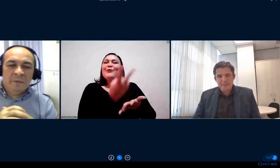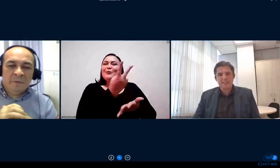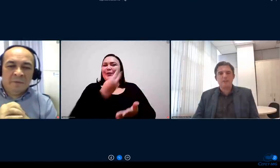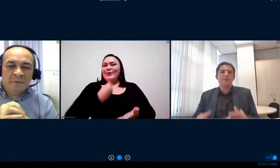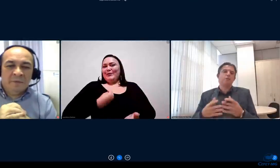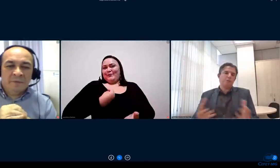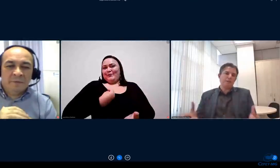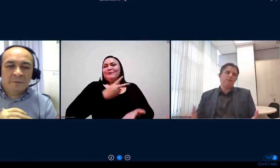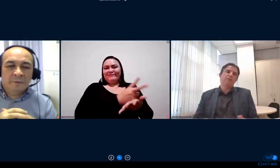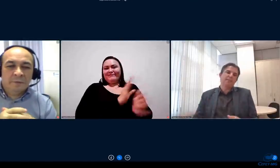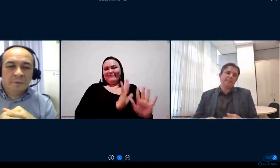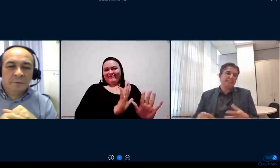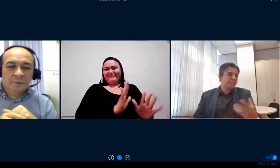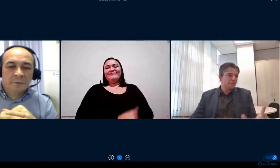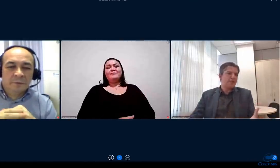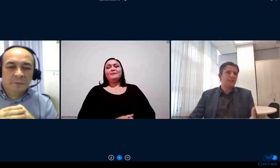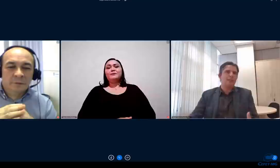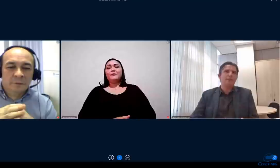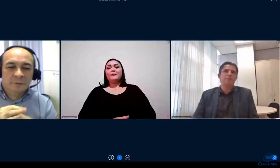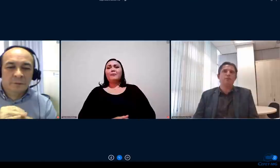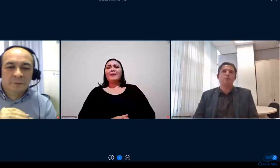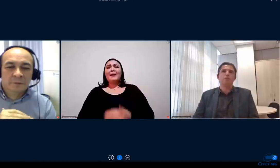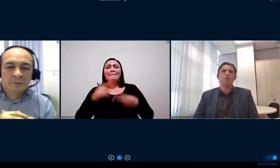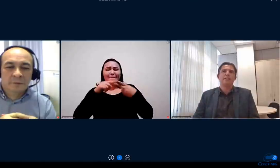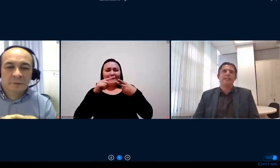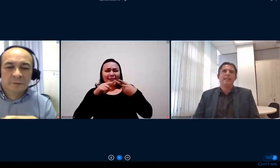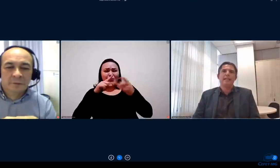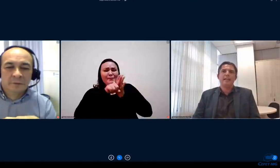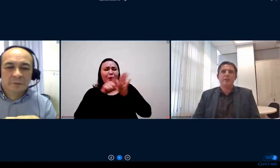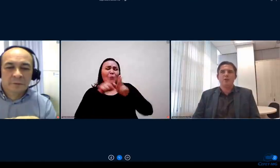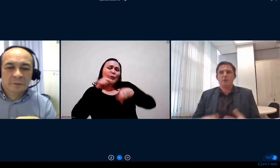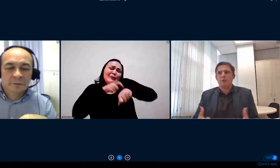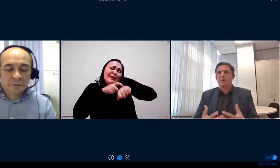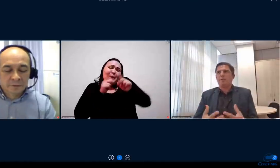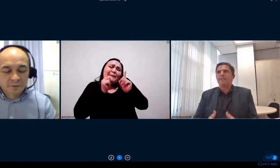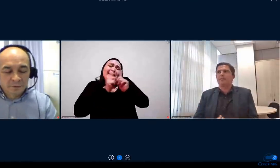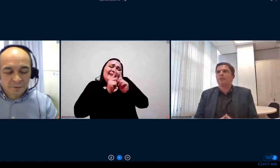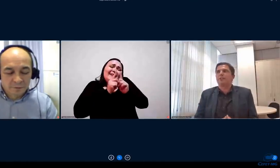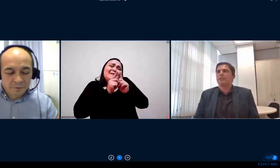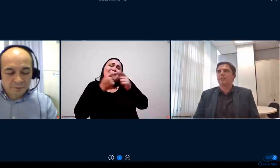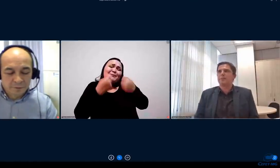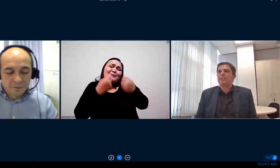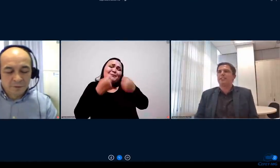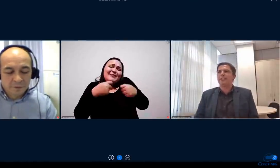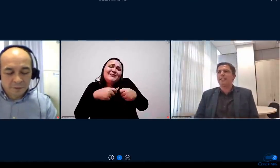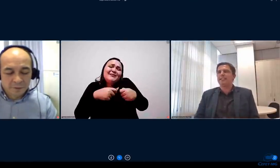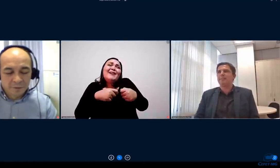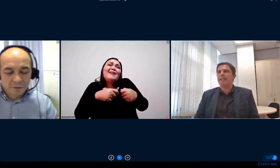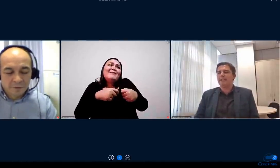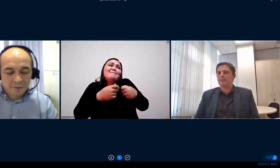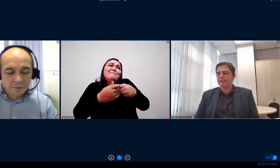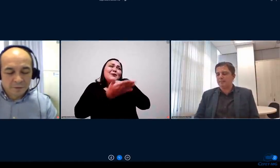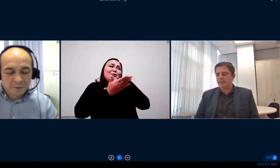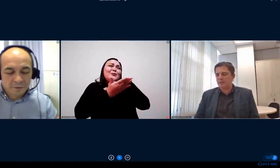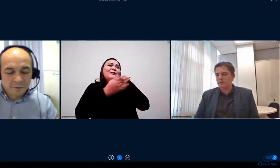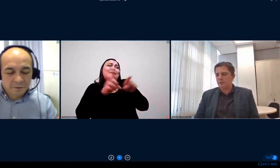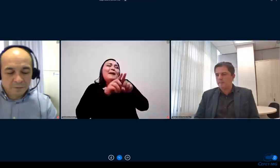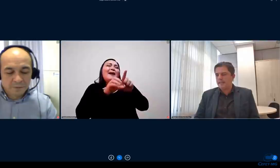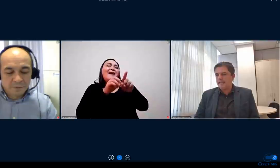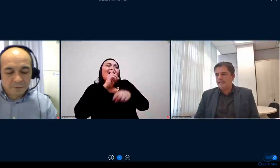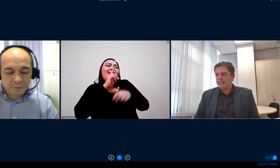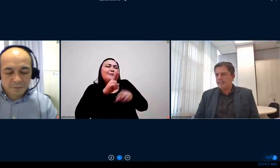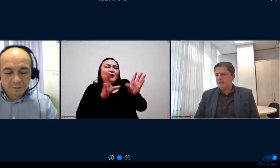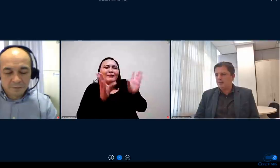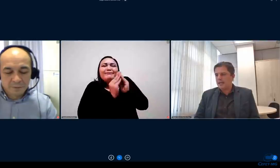eu queria fazer agora mais duas perguntas assim a gente está com um prazo realmente muito curto e conto com a compreensão de vocês com essa objetividade mas também com esse prazo